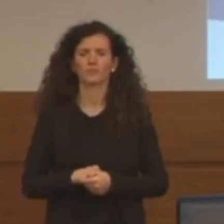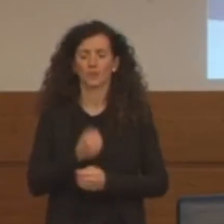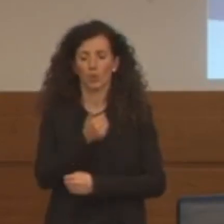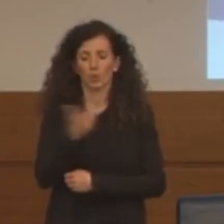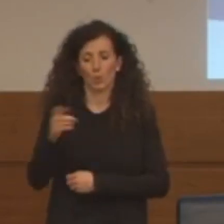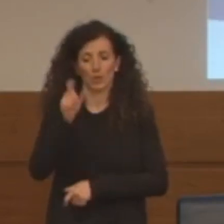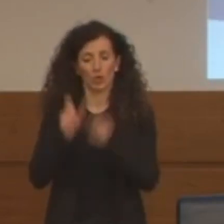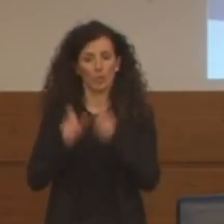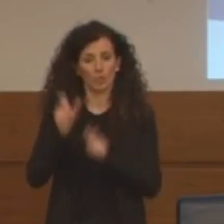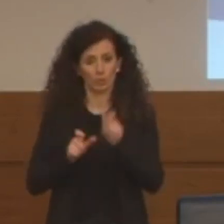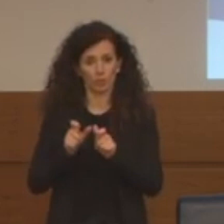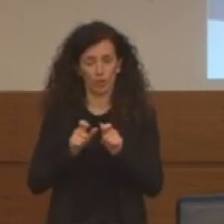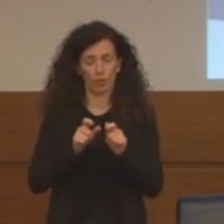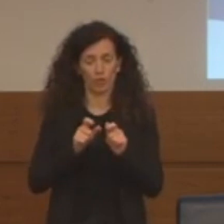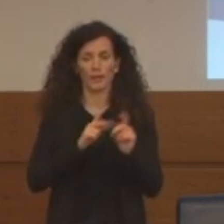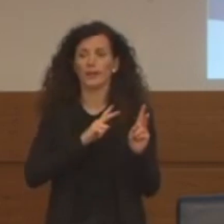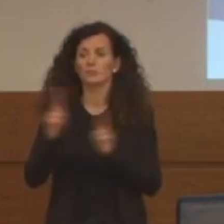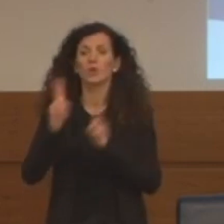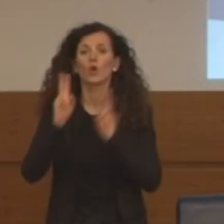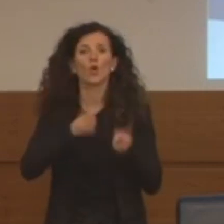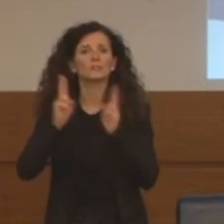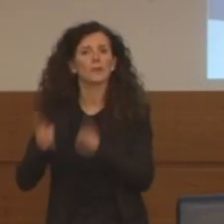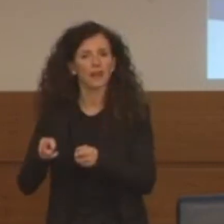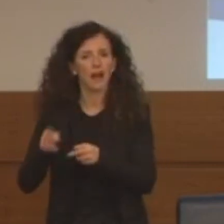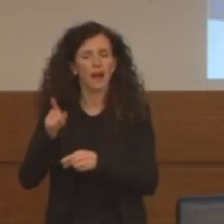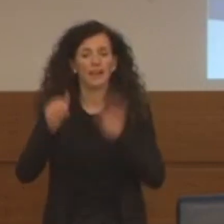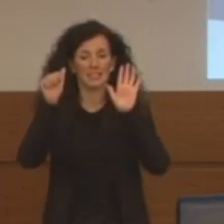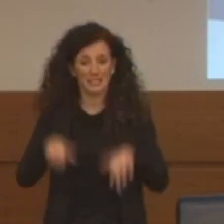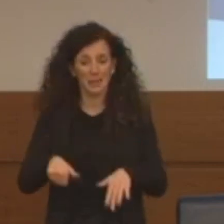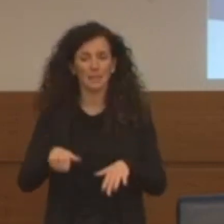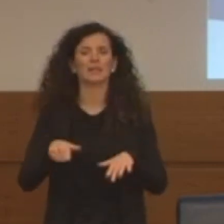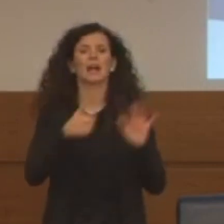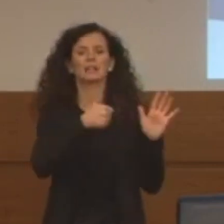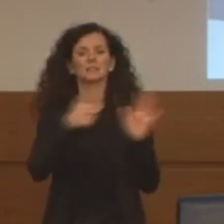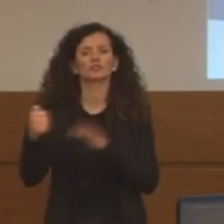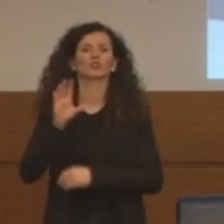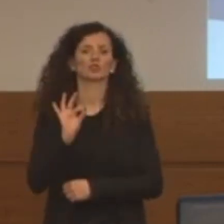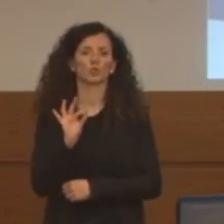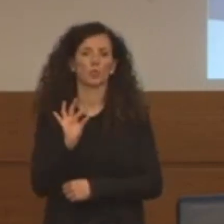ricoverate in ospedale è 6.650,